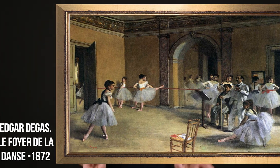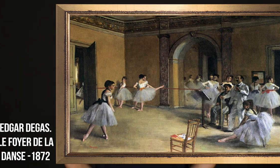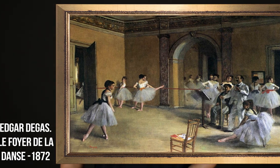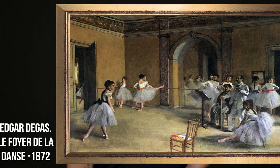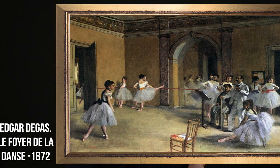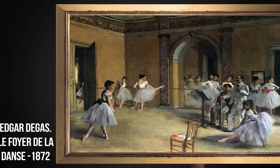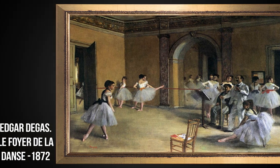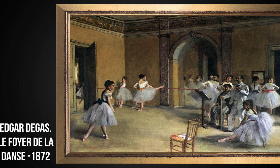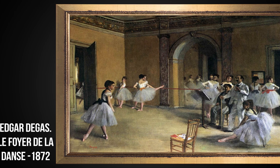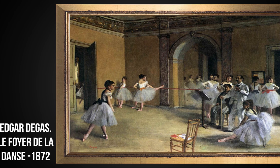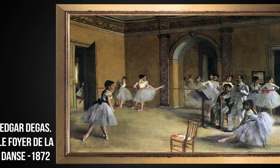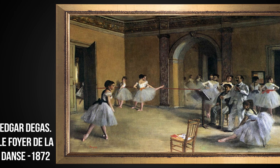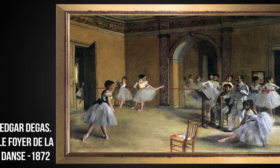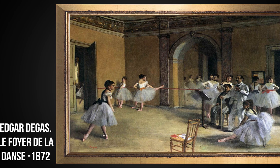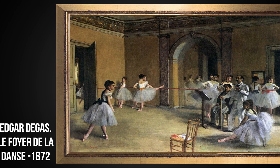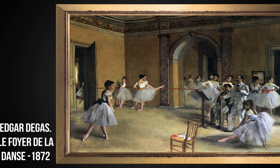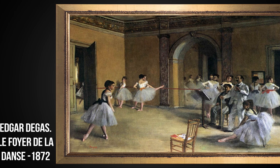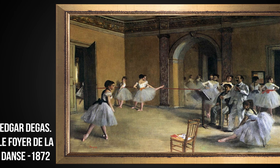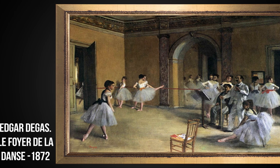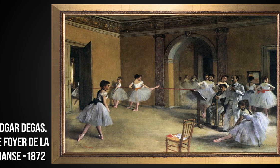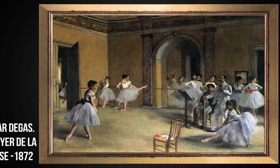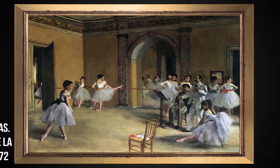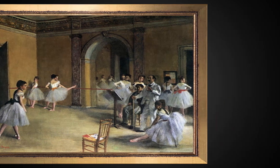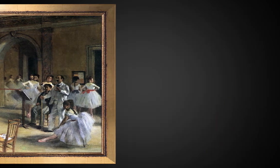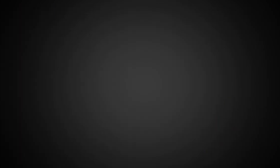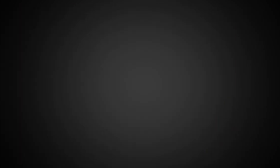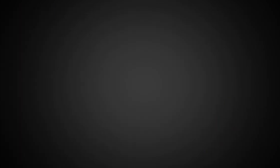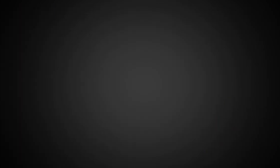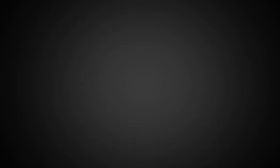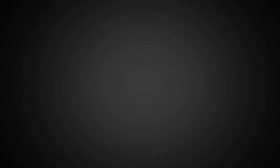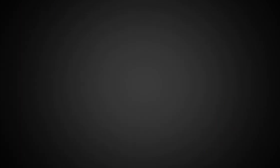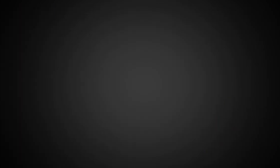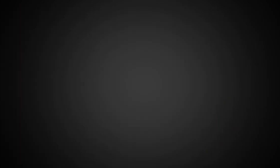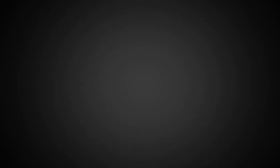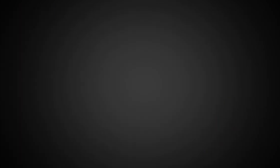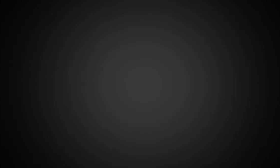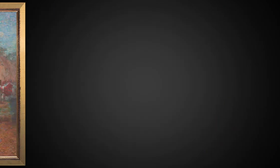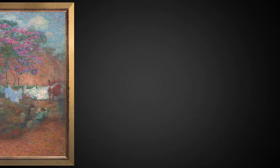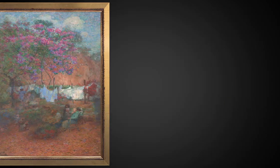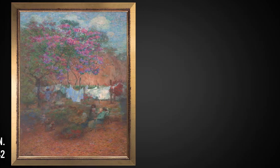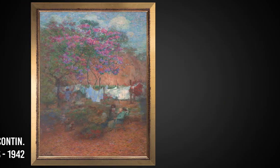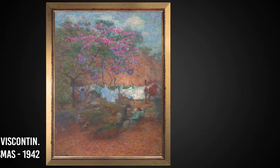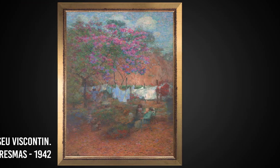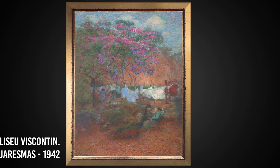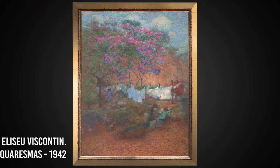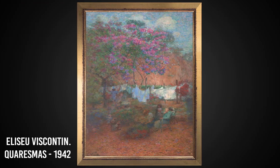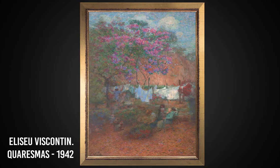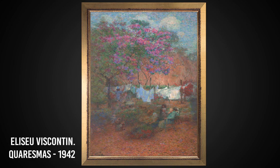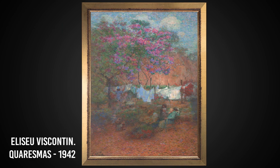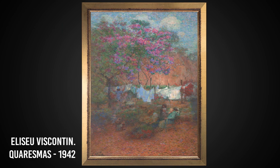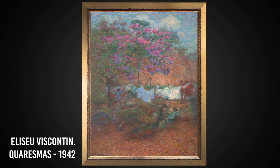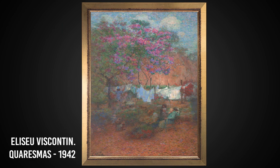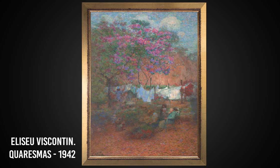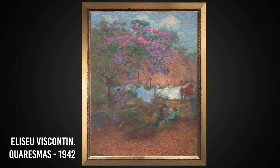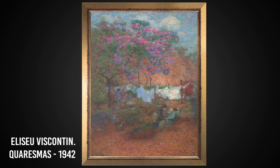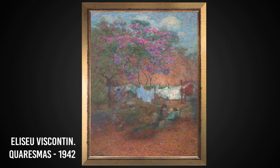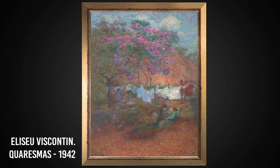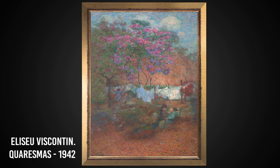impressionista. Os impressionistas, eles se questionam. Será que a realidade pra nós, ela é tão bonitinha e